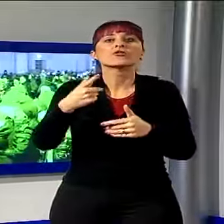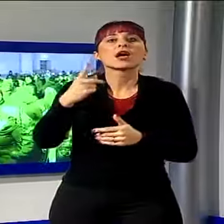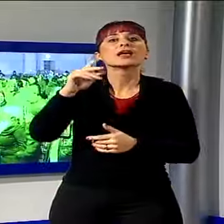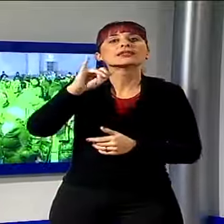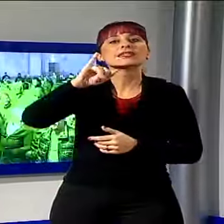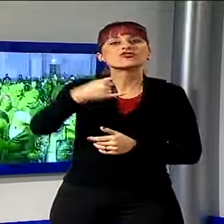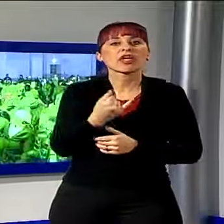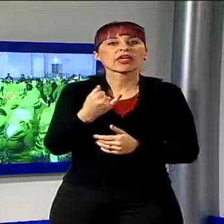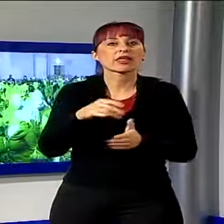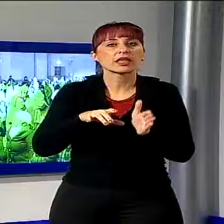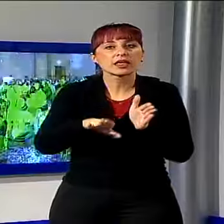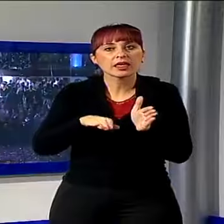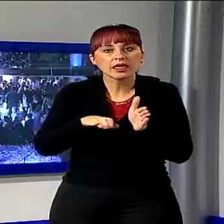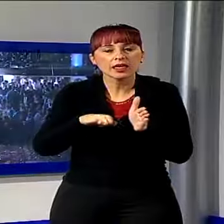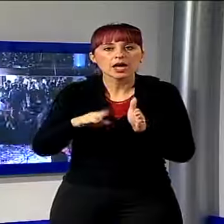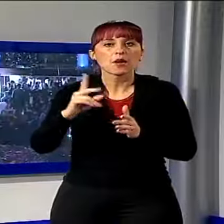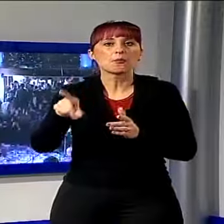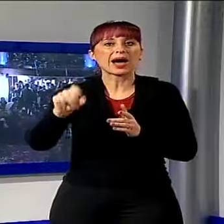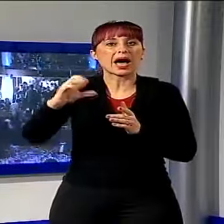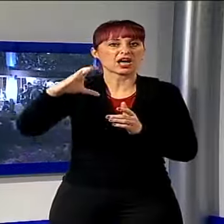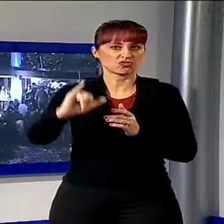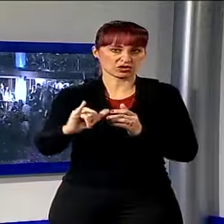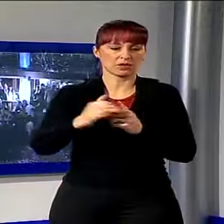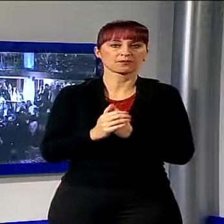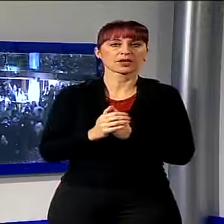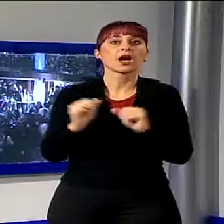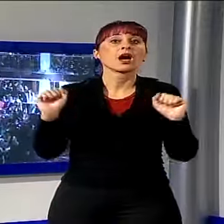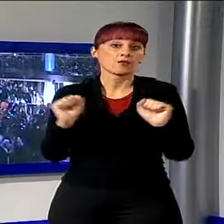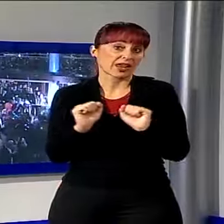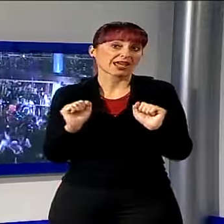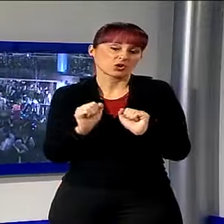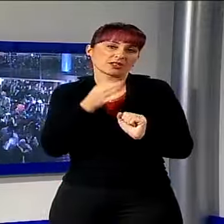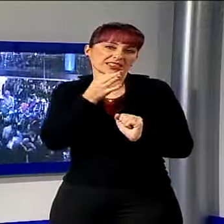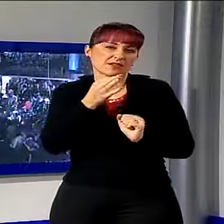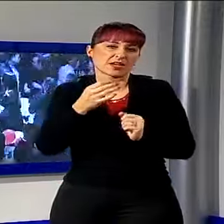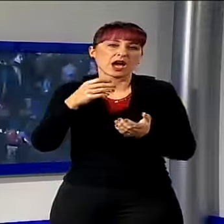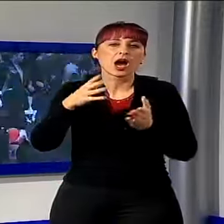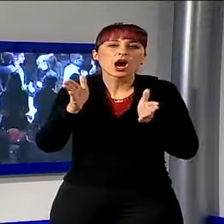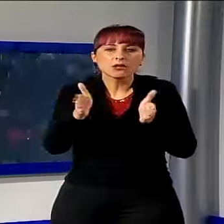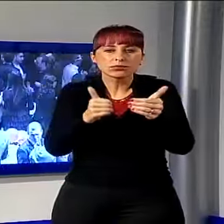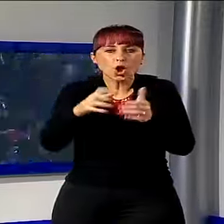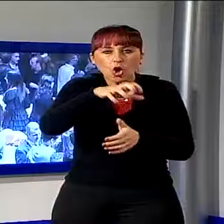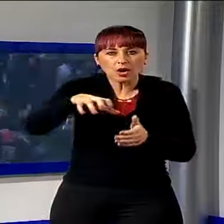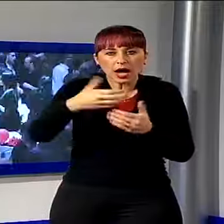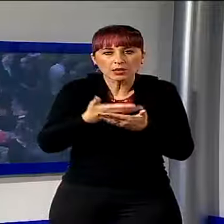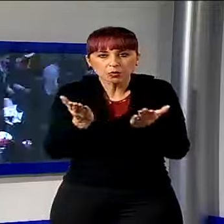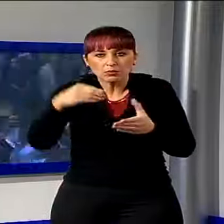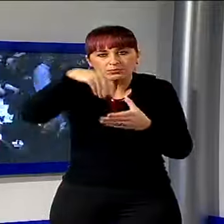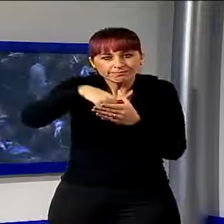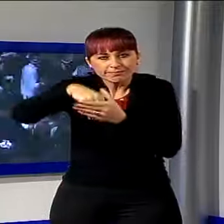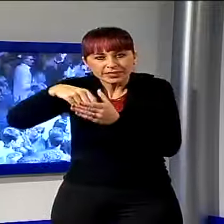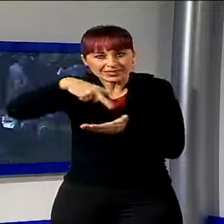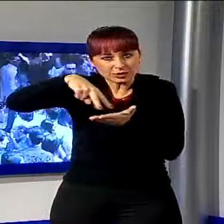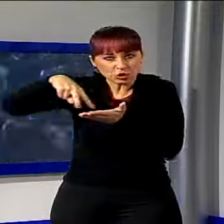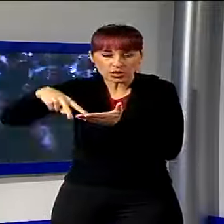Andrea Paci. Freddo che alla fine ha favorito i locali pubblici, le discoteche, la capannina di Francesca Fortelemarmi,